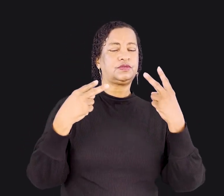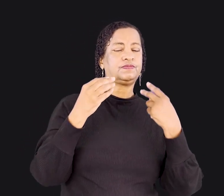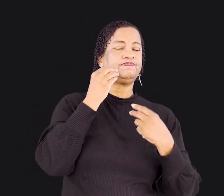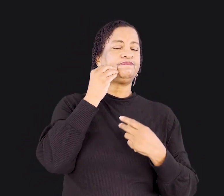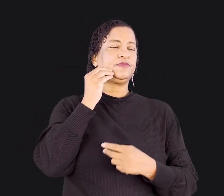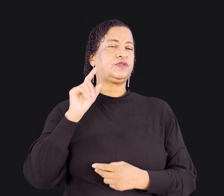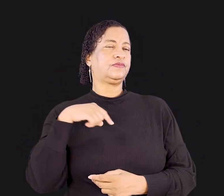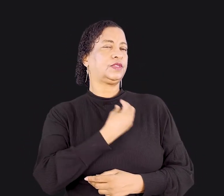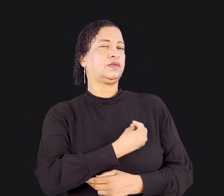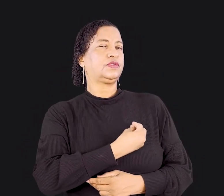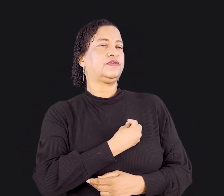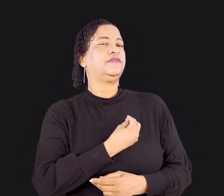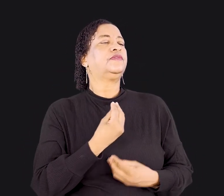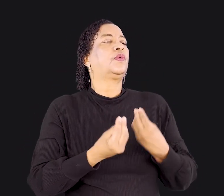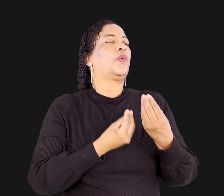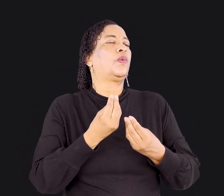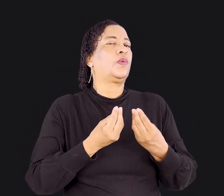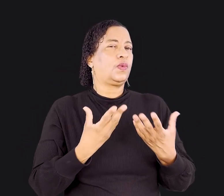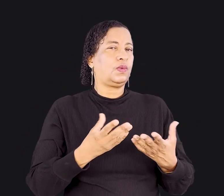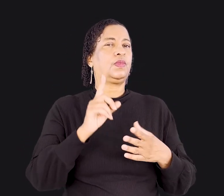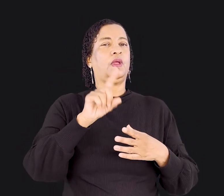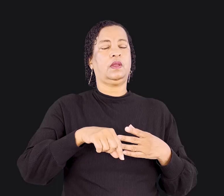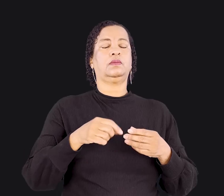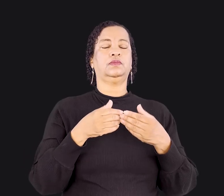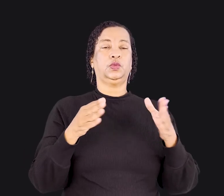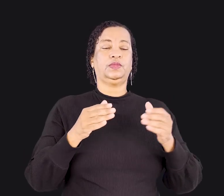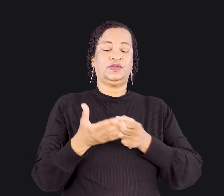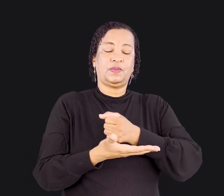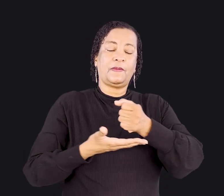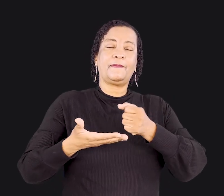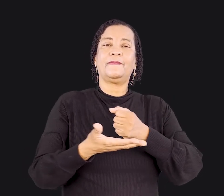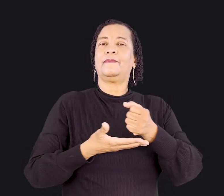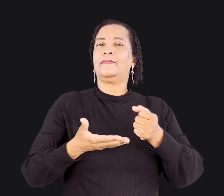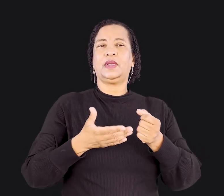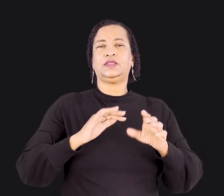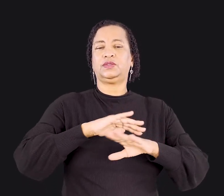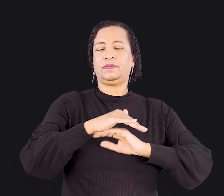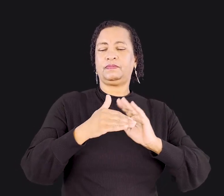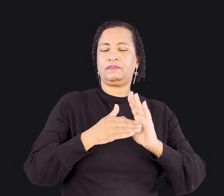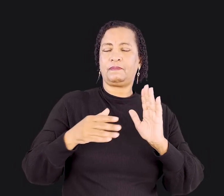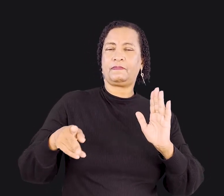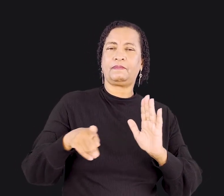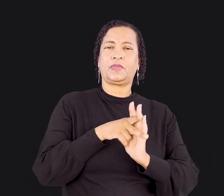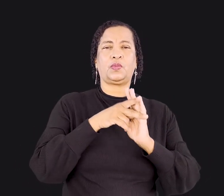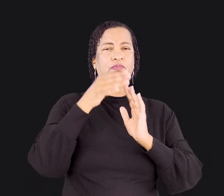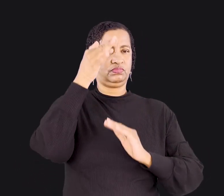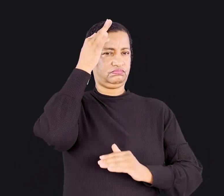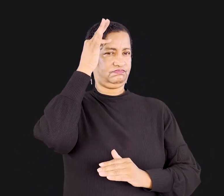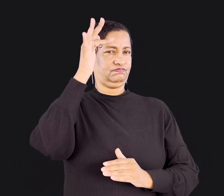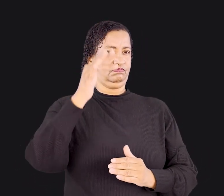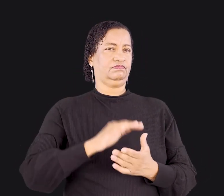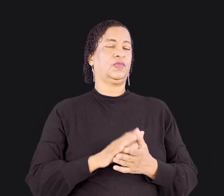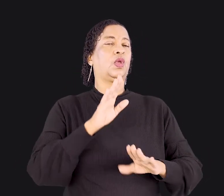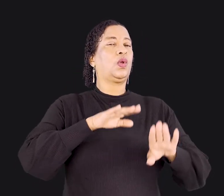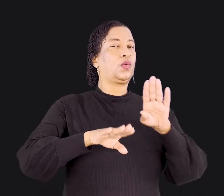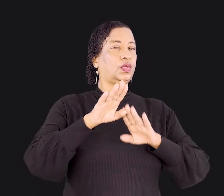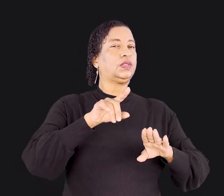vivemos. Este é o princípio básico que permeia toda esta filosofia. Tome cuidado para não buscar os seus